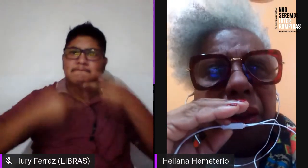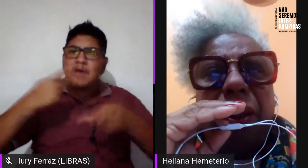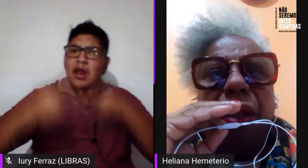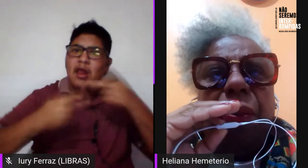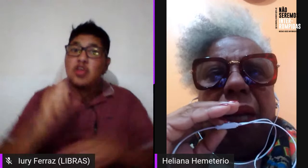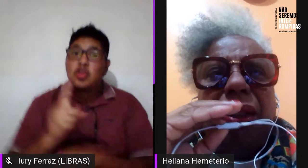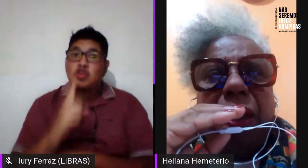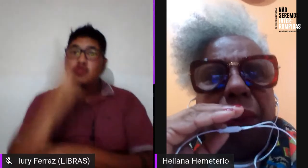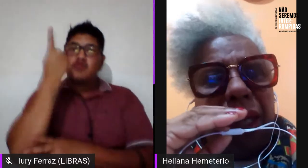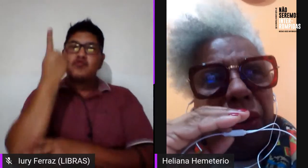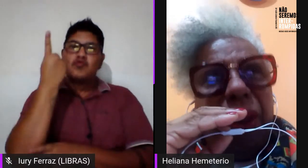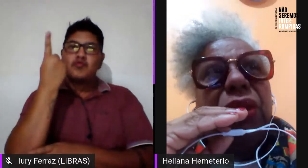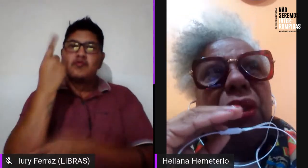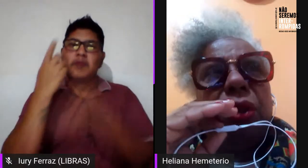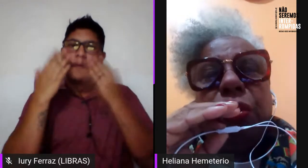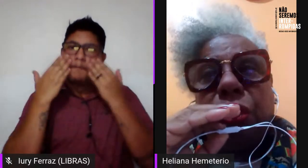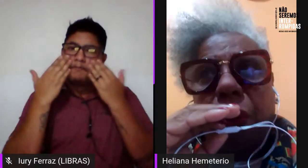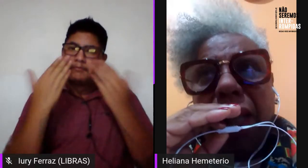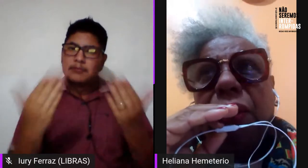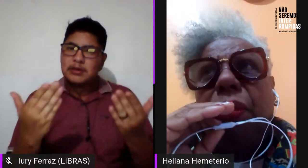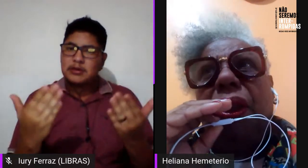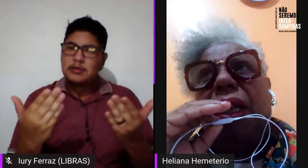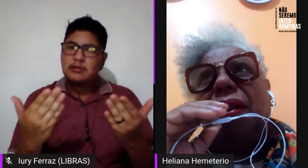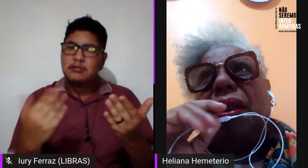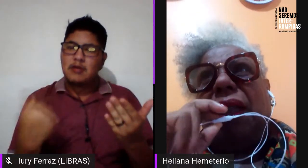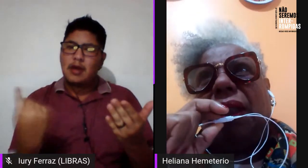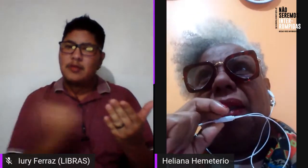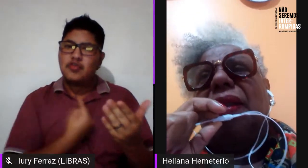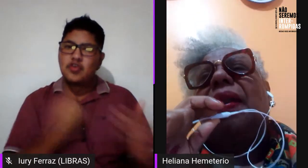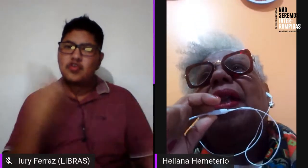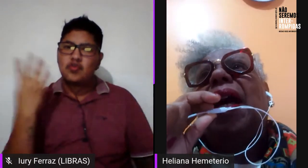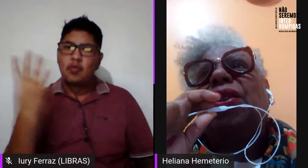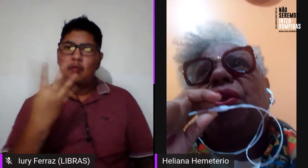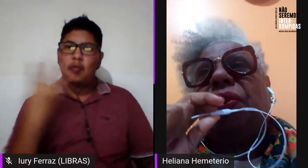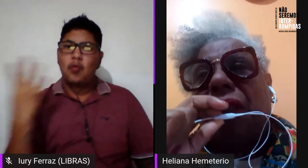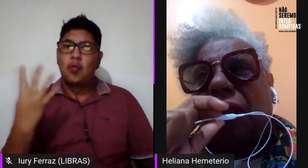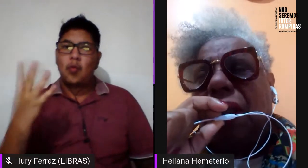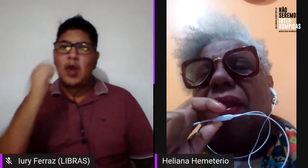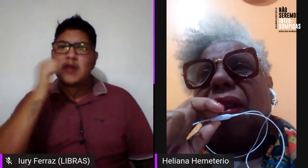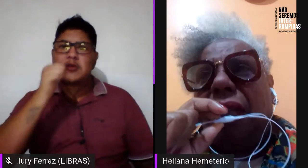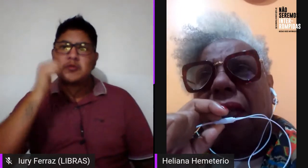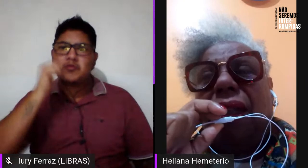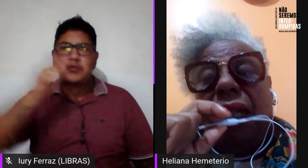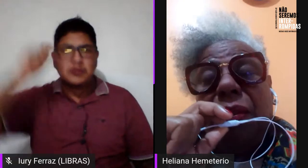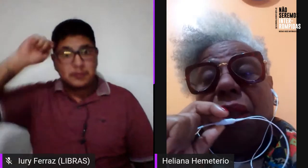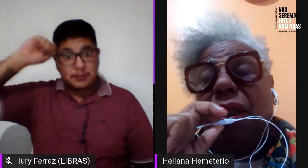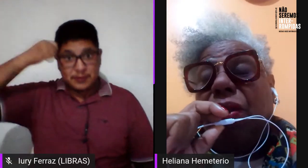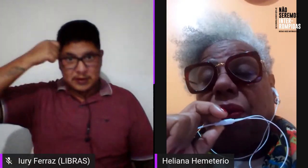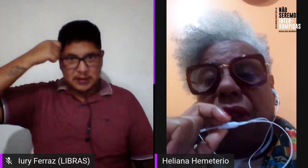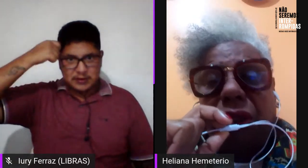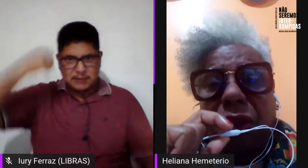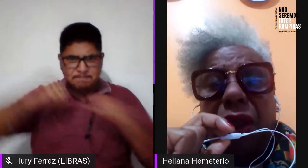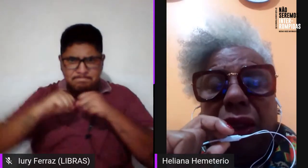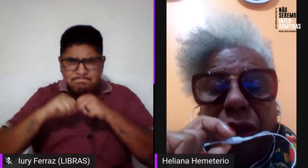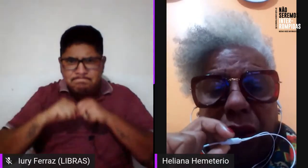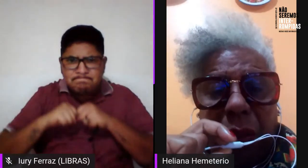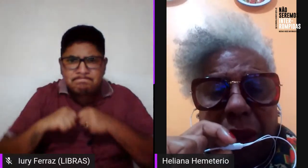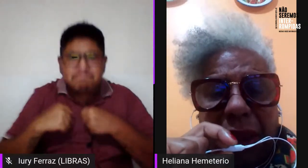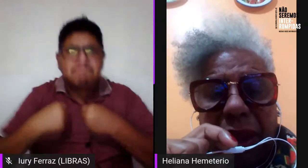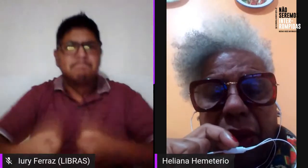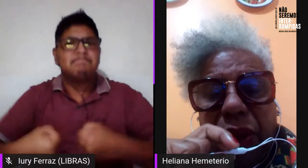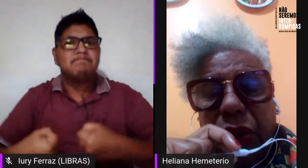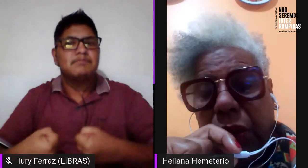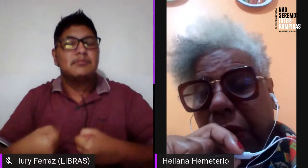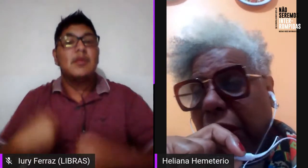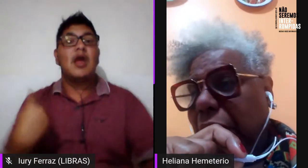grande prazer para nós. Somos quatro mulheres negras ativistas, né? Lésbicas ativistas, que